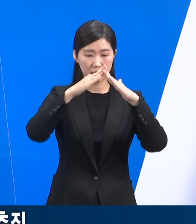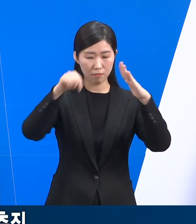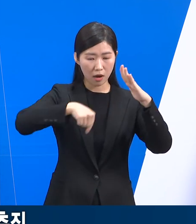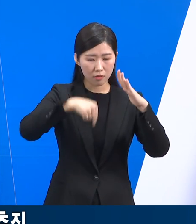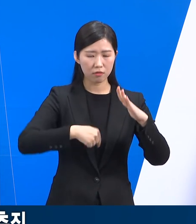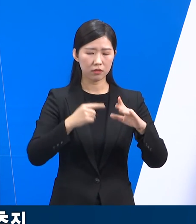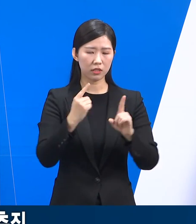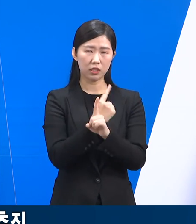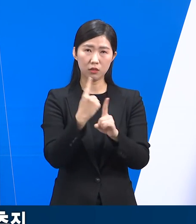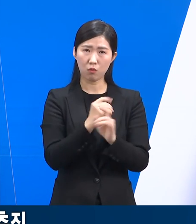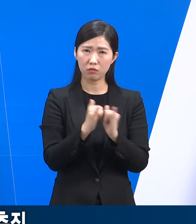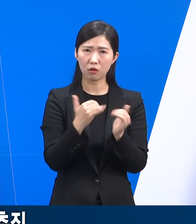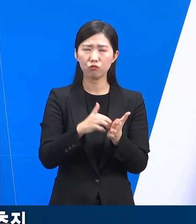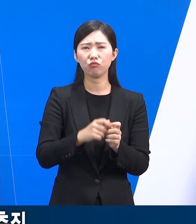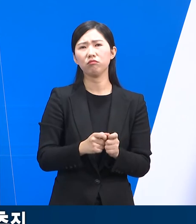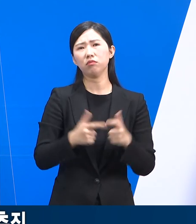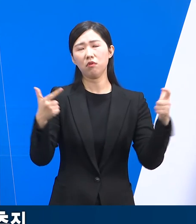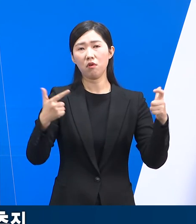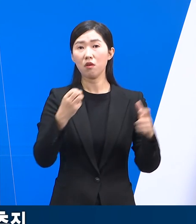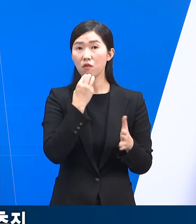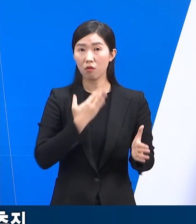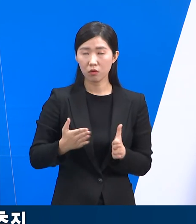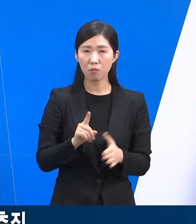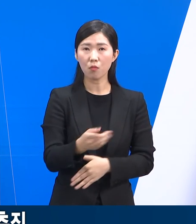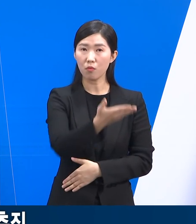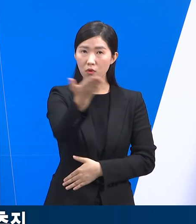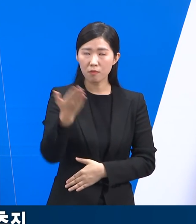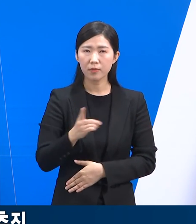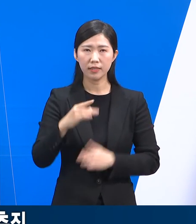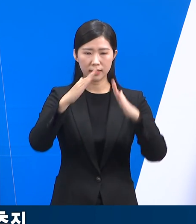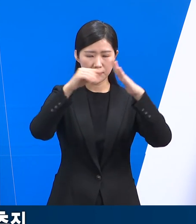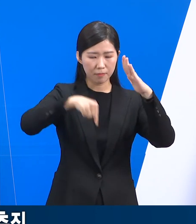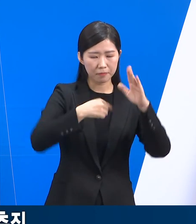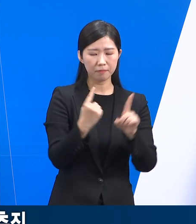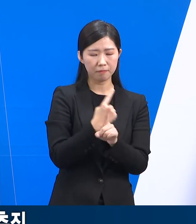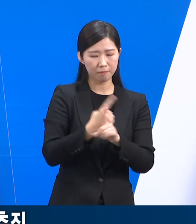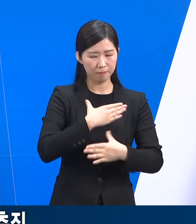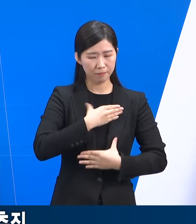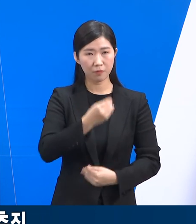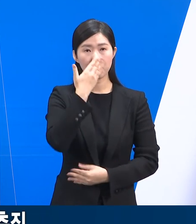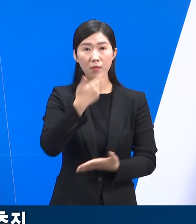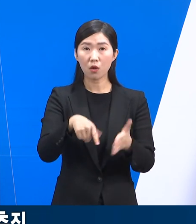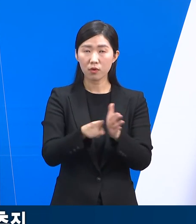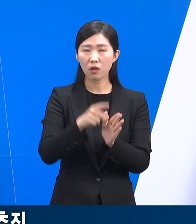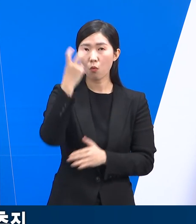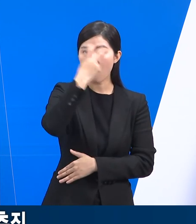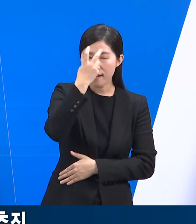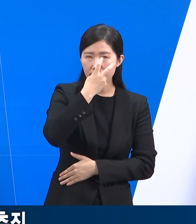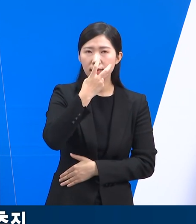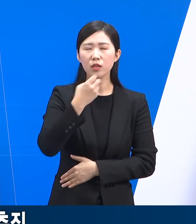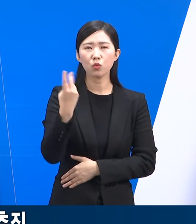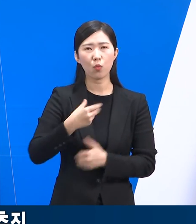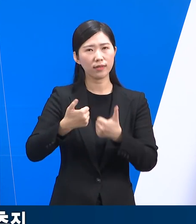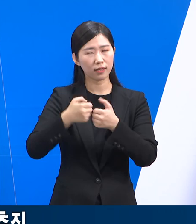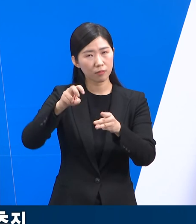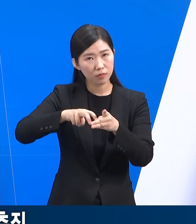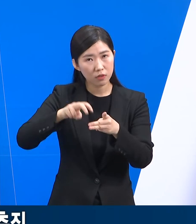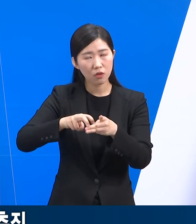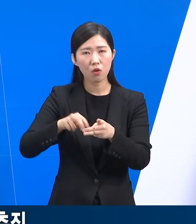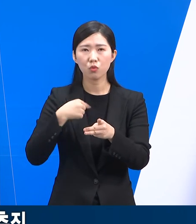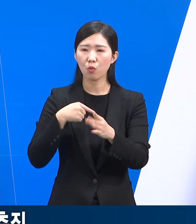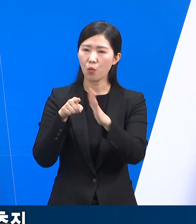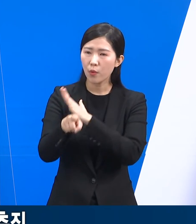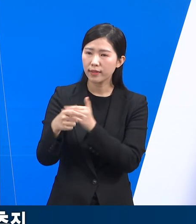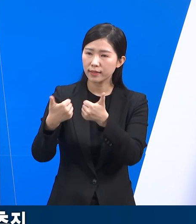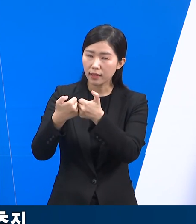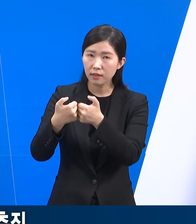있습니다. 경기도는 도민 여러분들께서 재택치료를 안전하게 받으실 수 있도록 관리의료기관, 상담센터, 외래진료센터